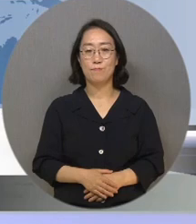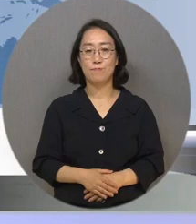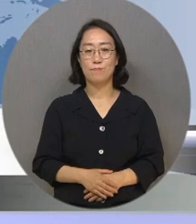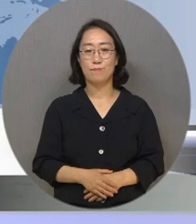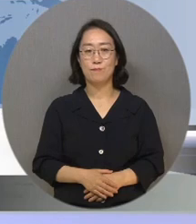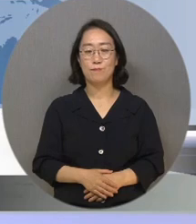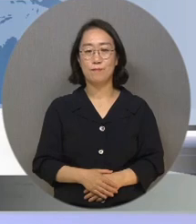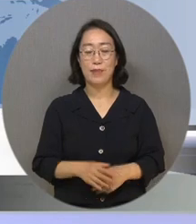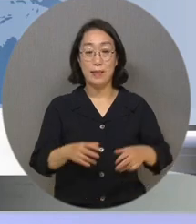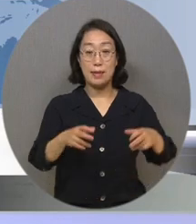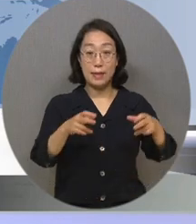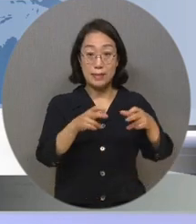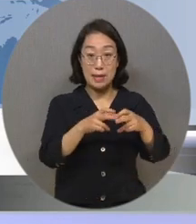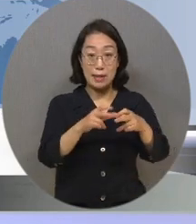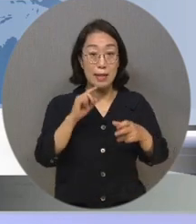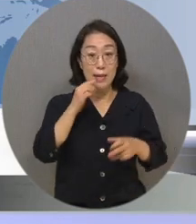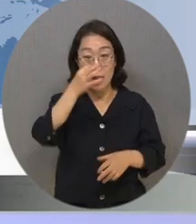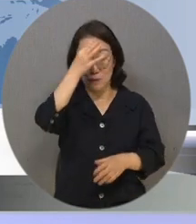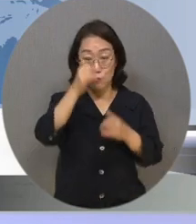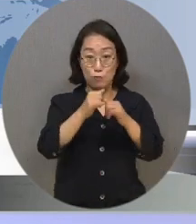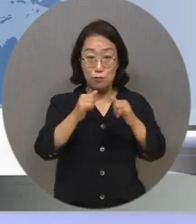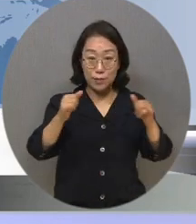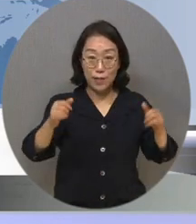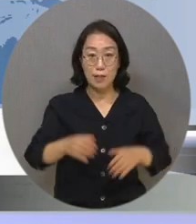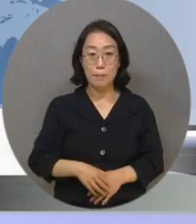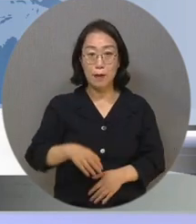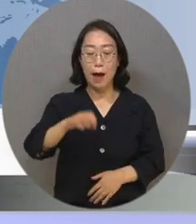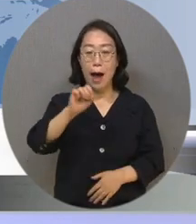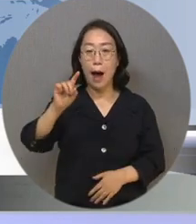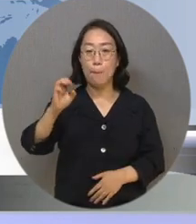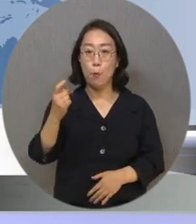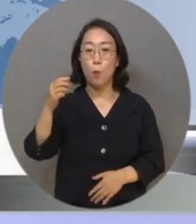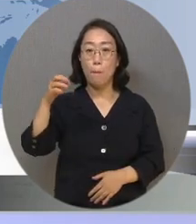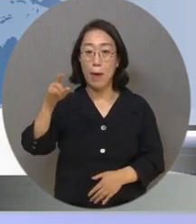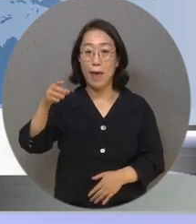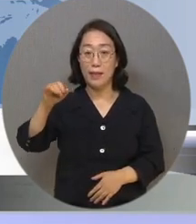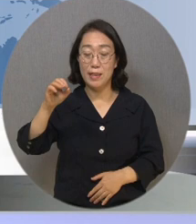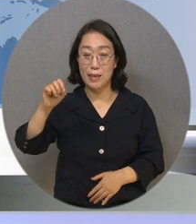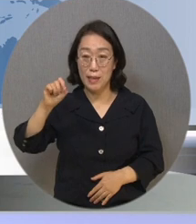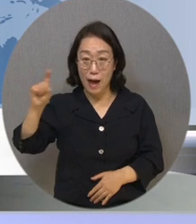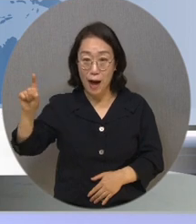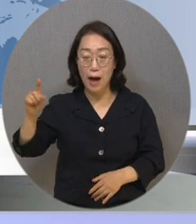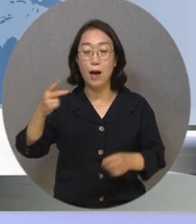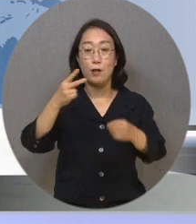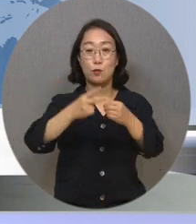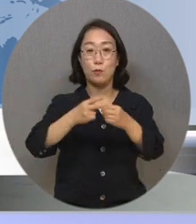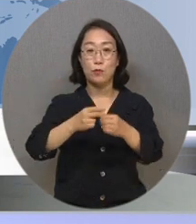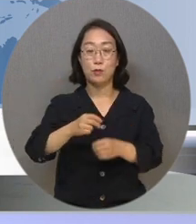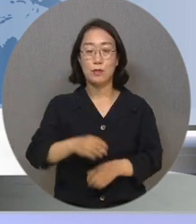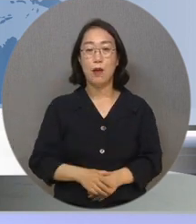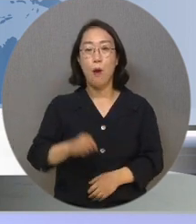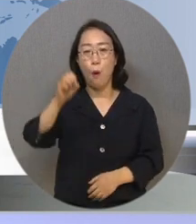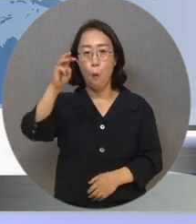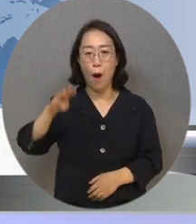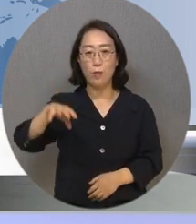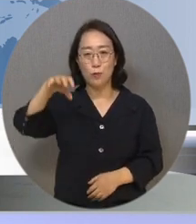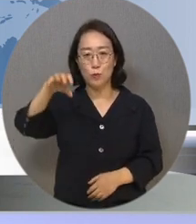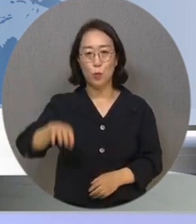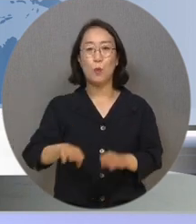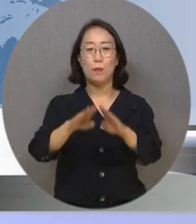예술인들의 아트축제 서구 아포페니아 시즌2가 광주 서구 문화센터에서 개막했습니다.